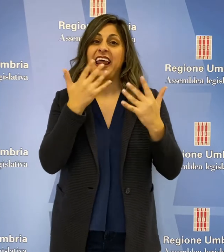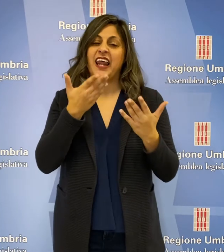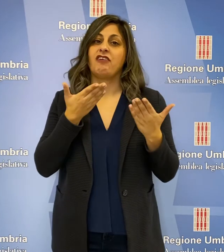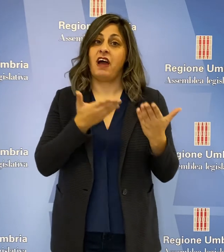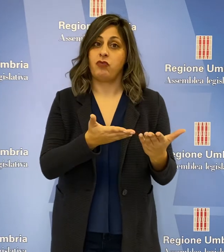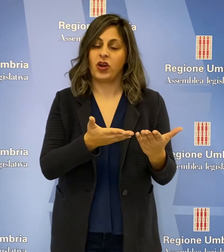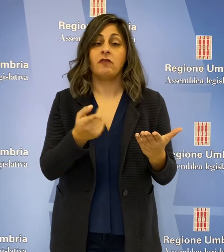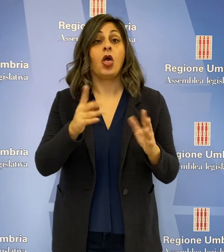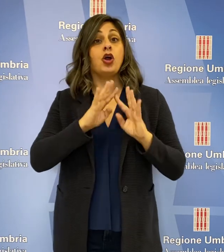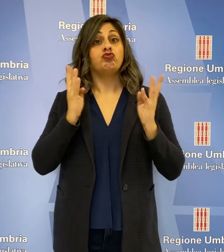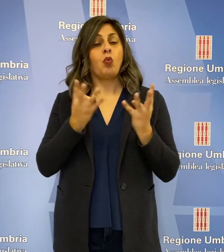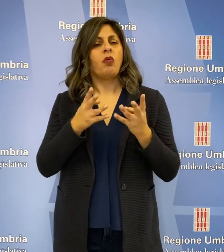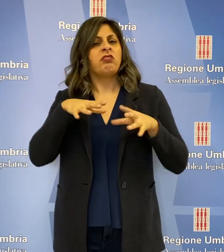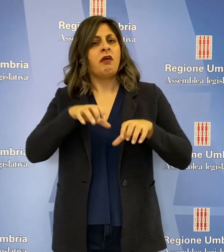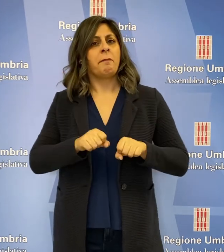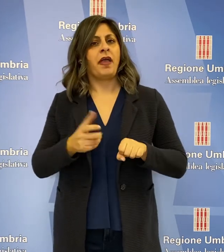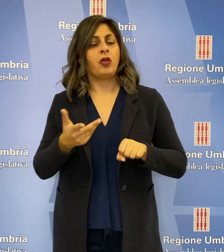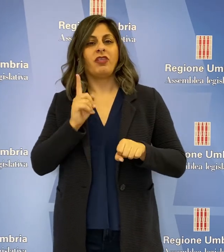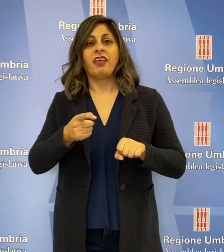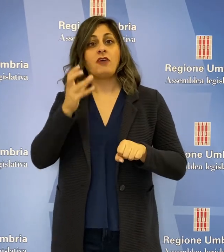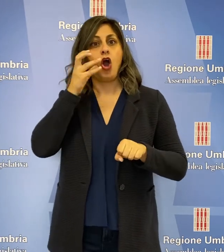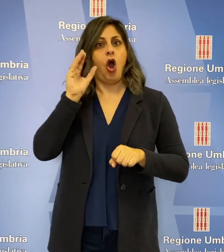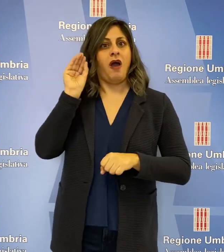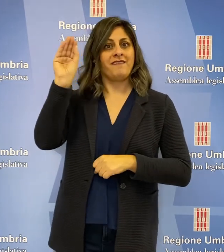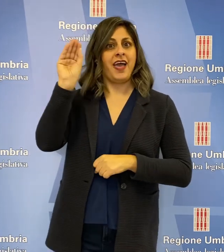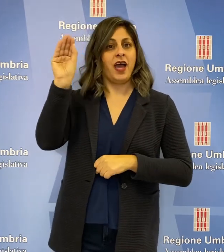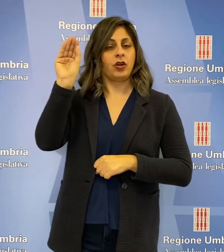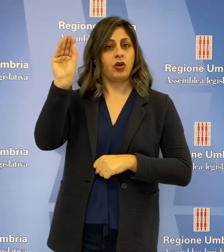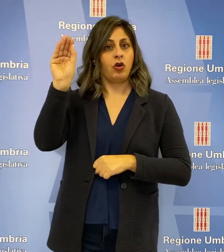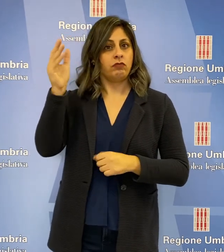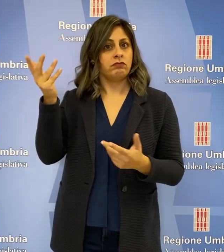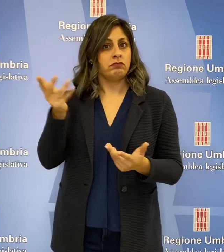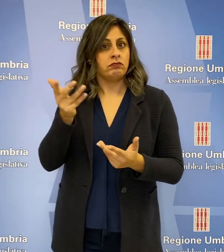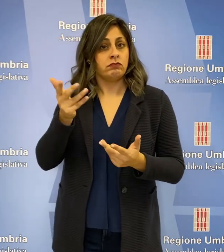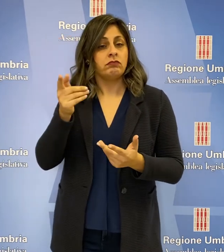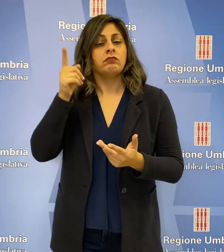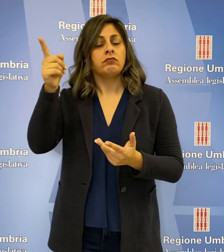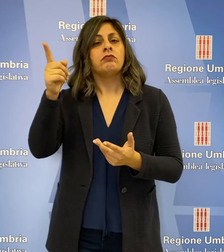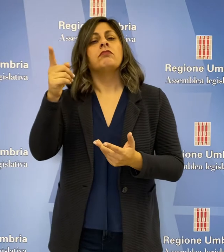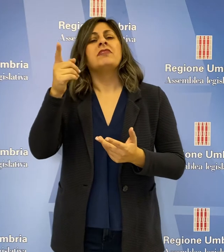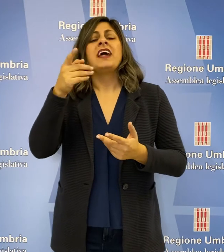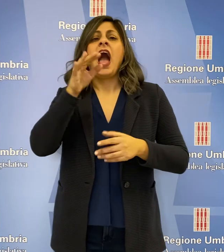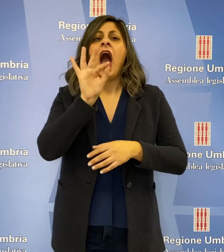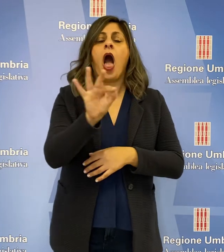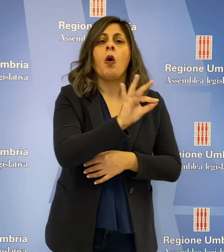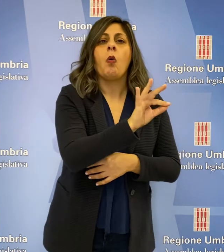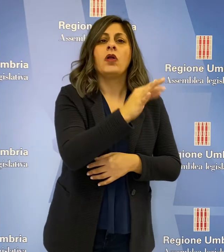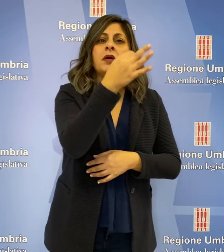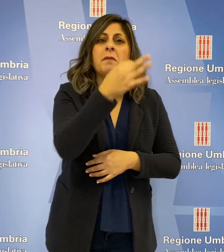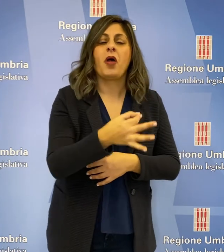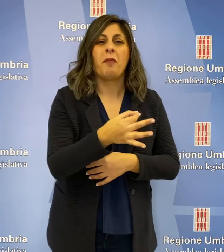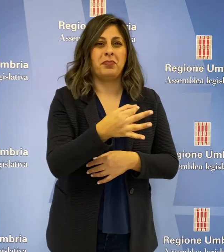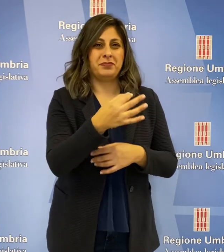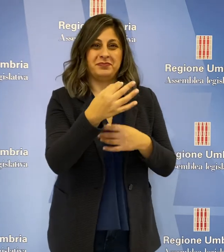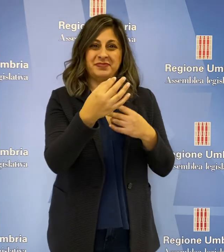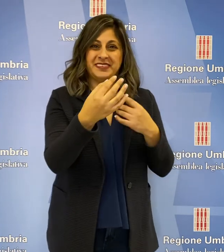maggioranza che impegna la Giunta a chiedere al Governo l'inserimento delle parti escluse del